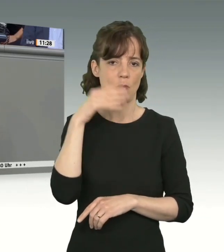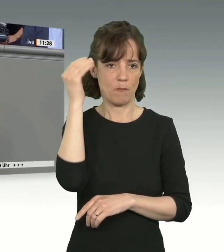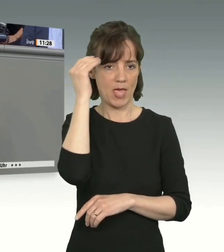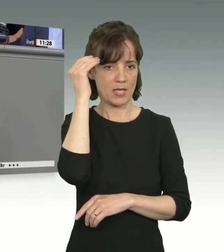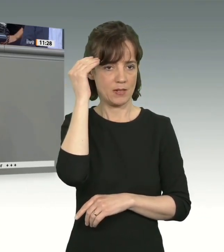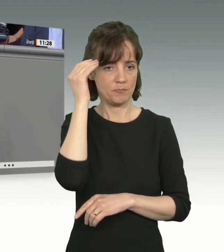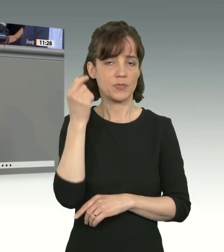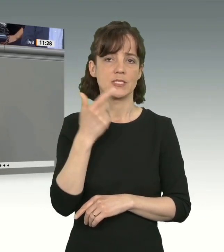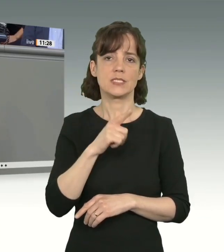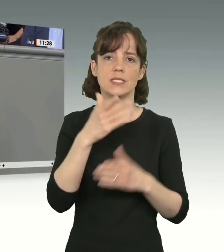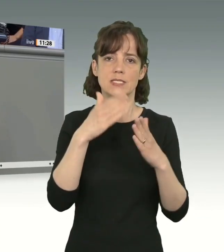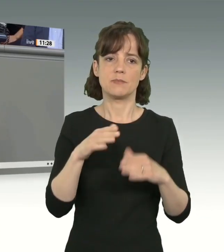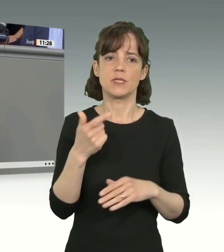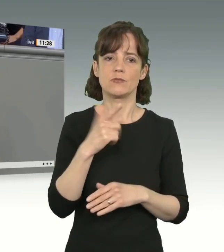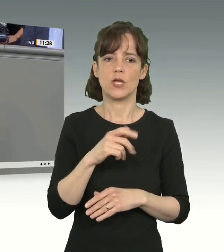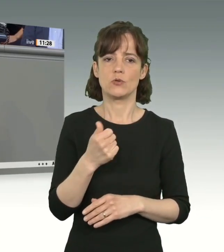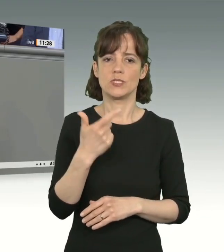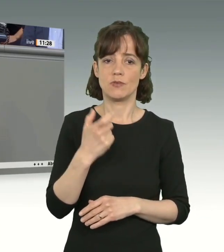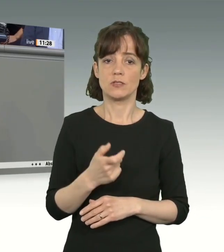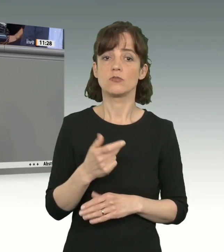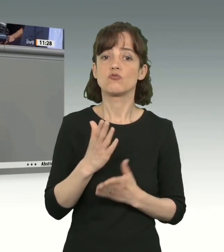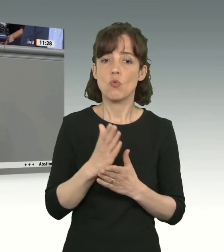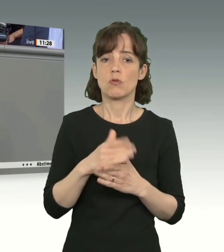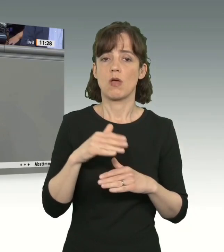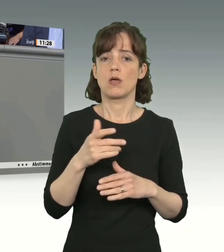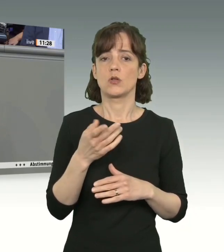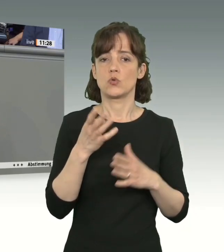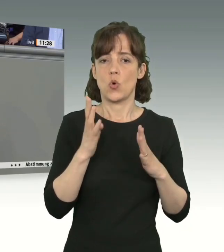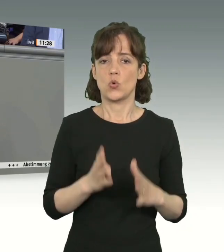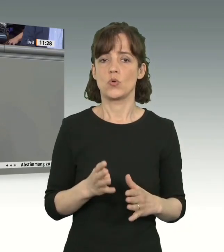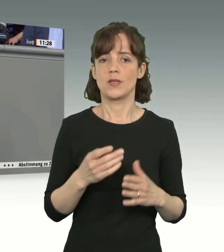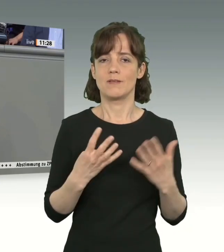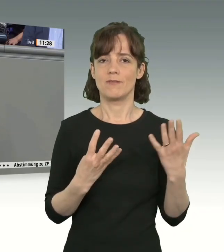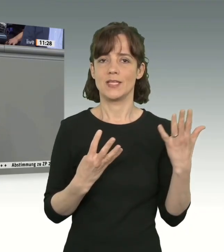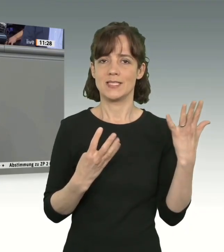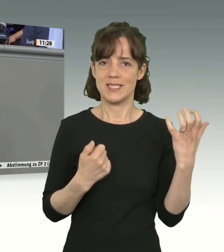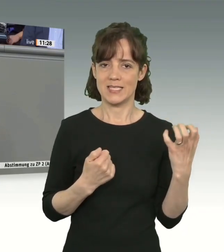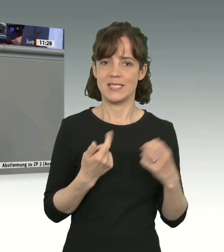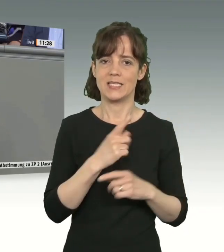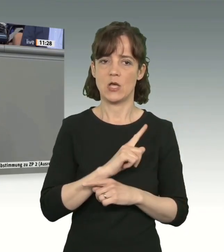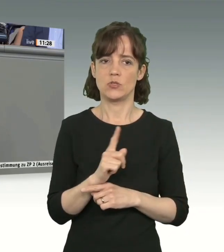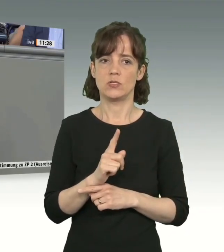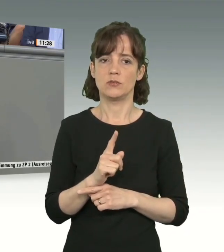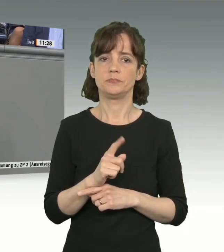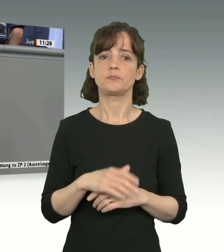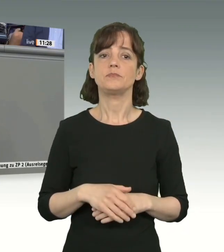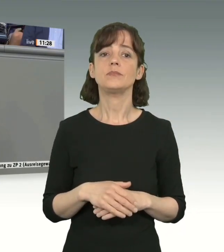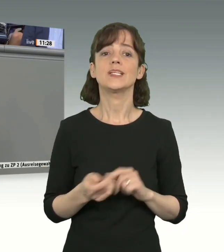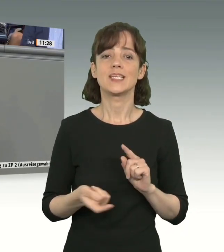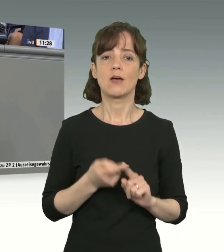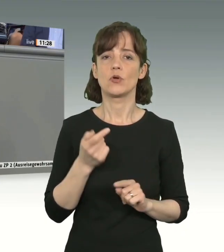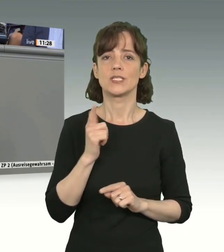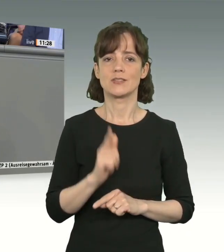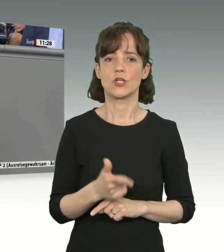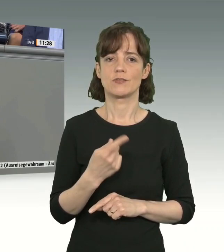davon 242.000 Menschen in einer Dauer. Meine Damen und Herren, für das Problem trägt Angela Merkel und Horst